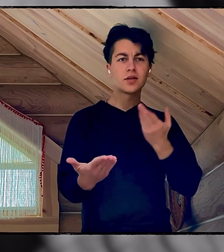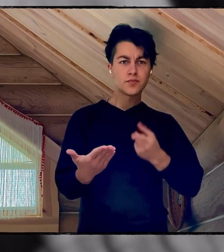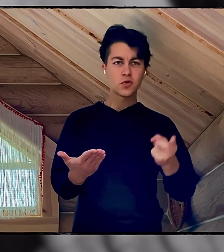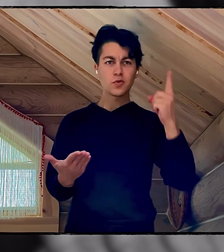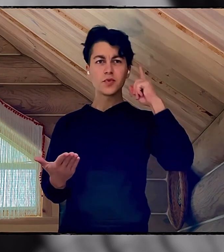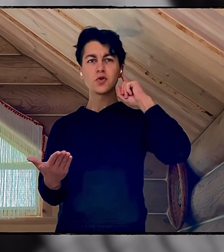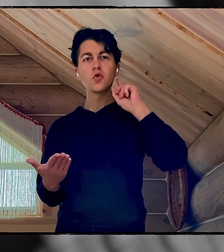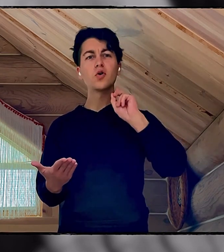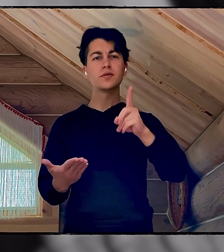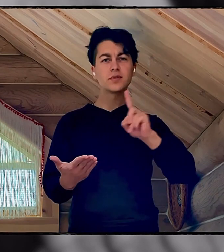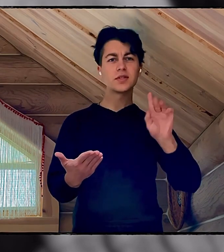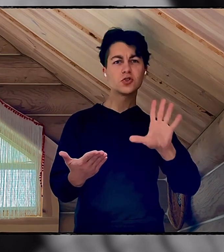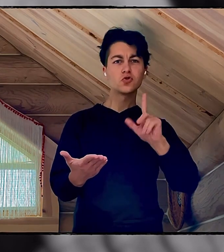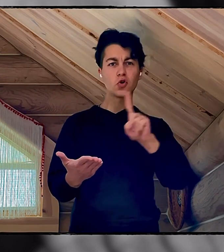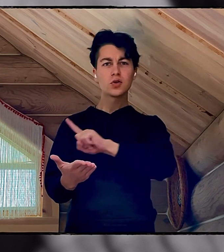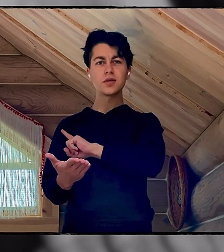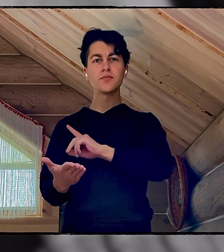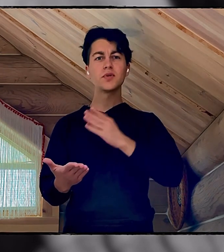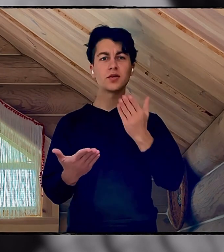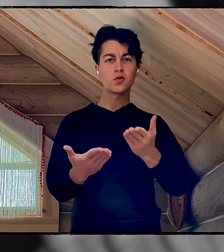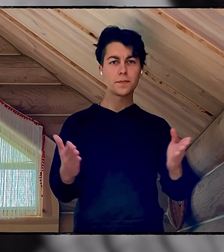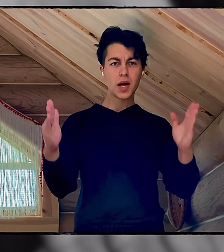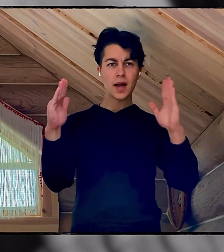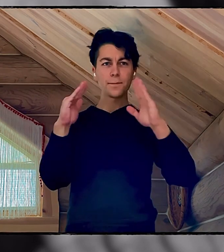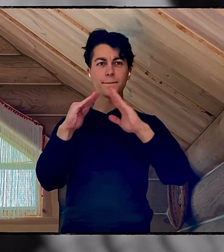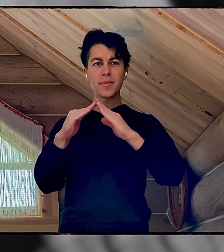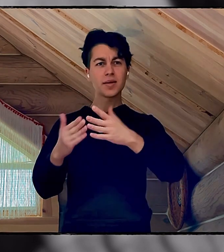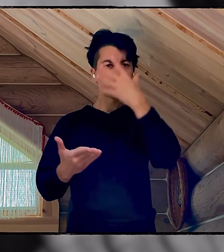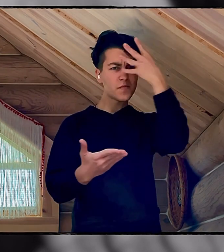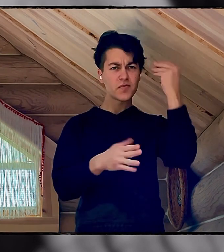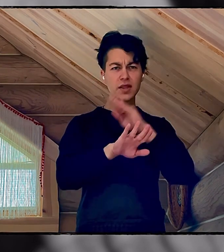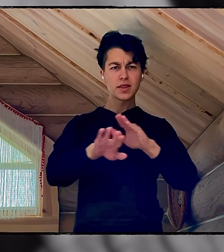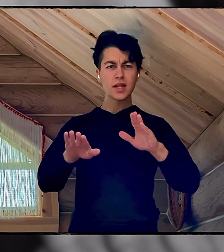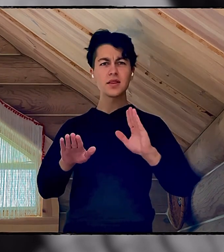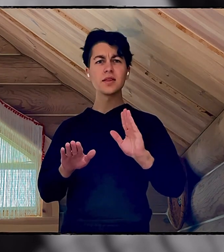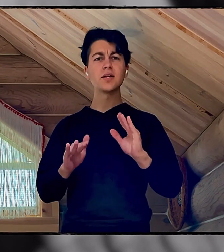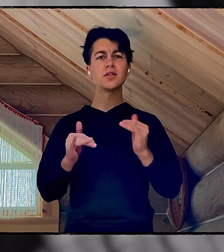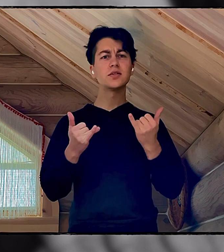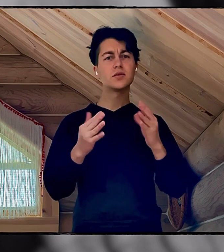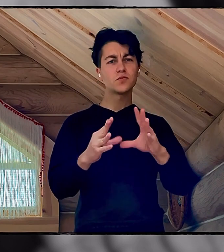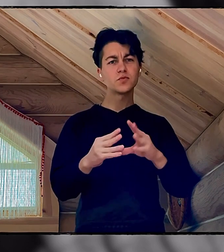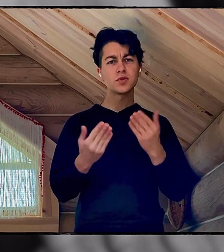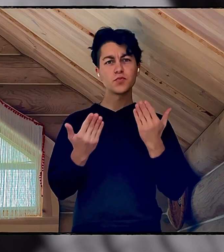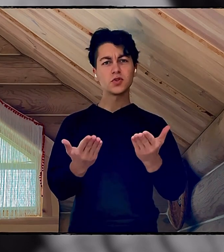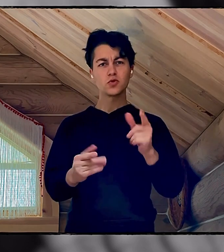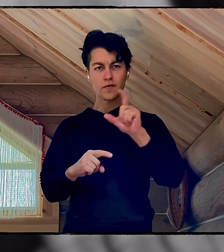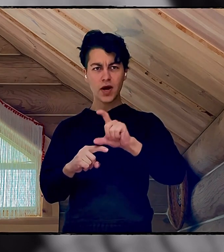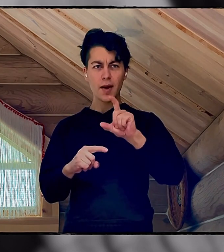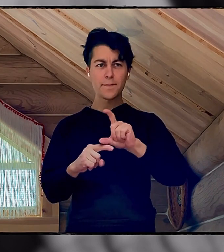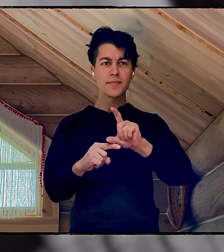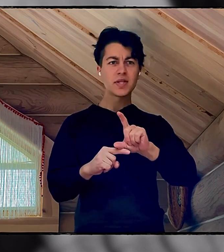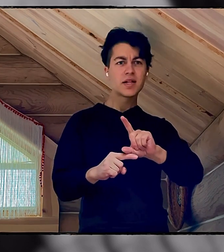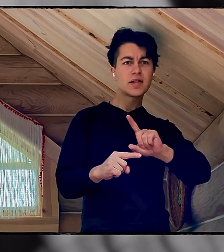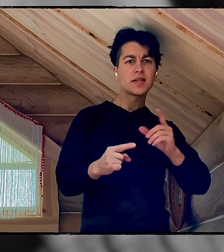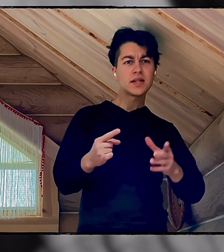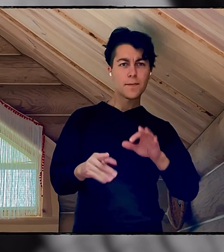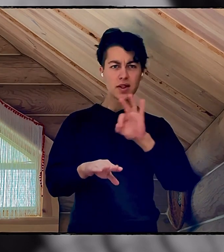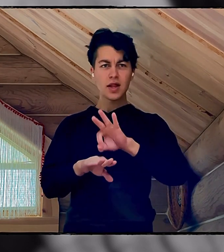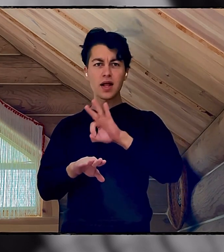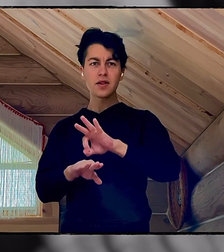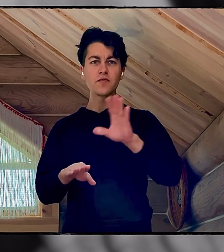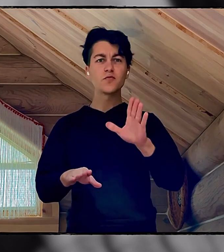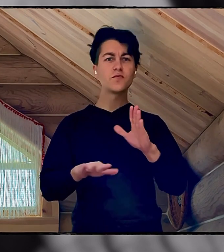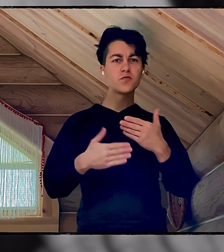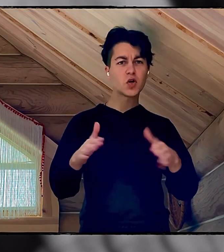Ты подумай, кто всегда ждет тебя дома Не забывай данное тобою слово Если